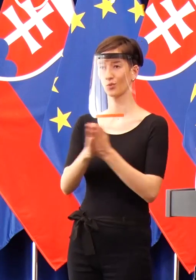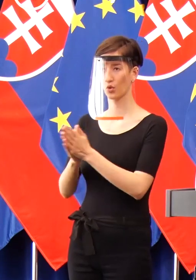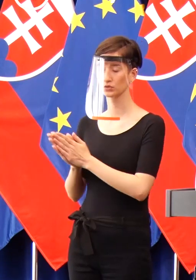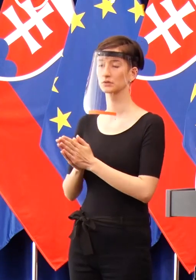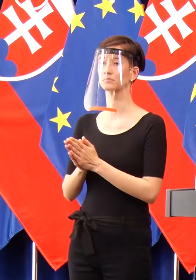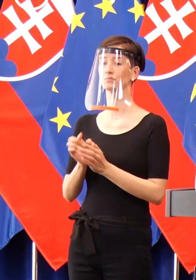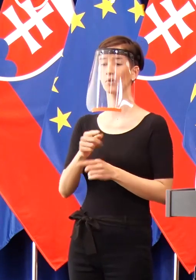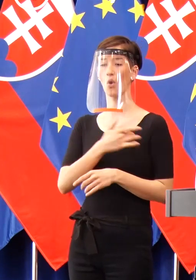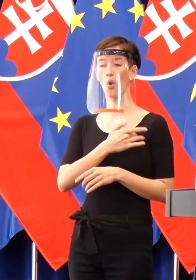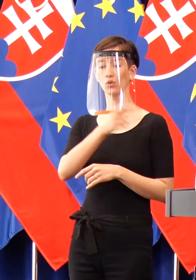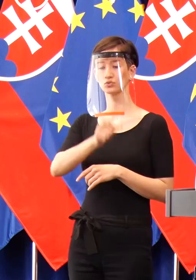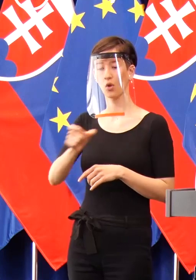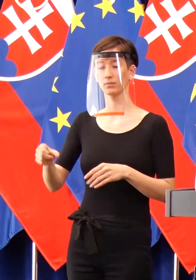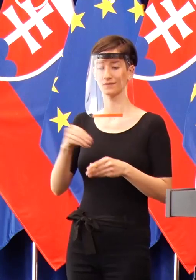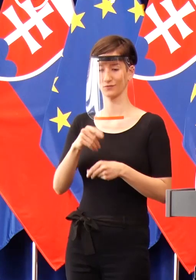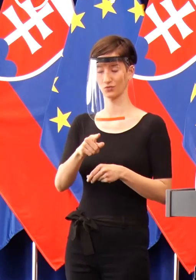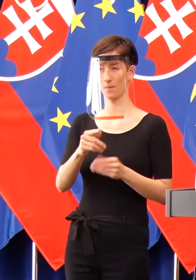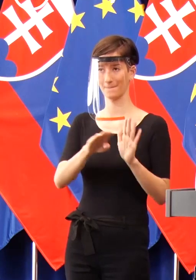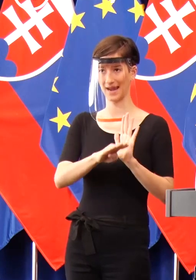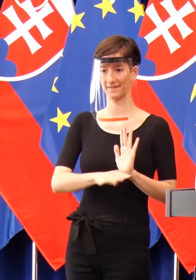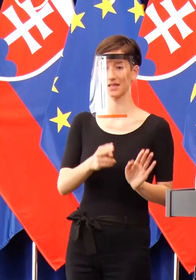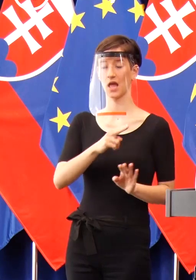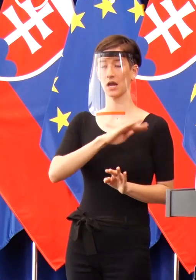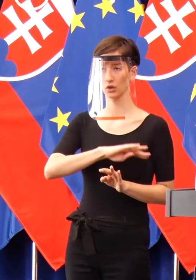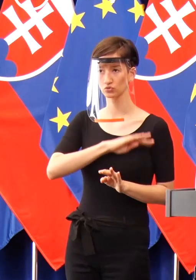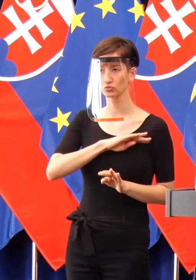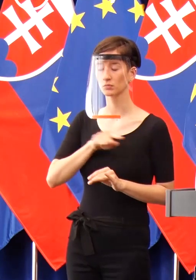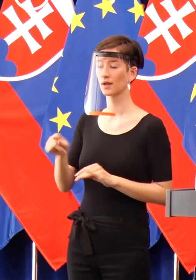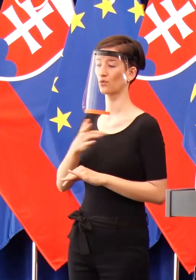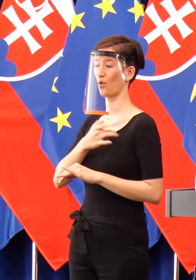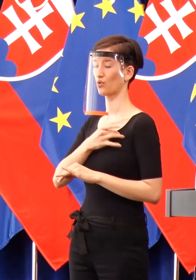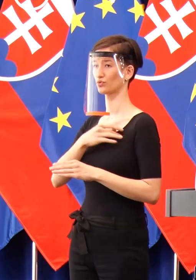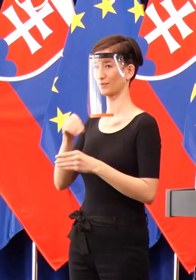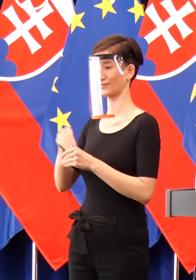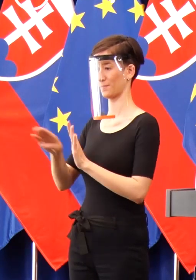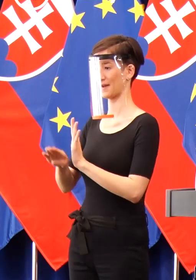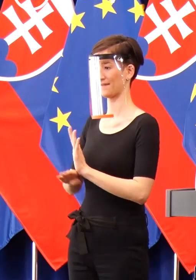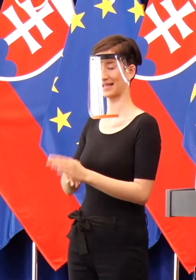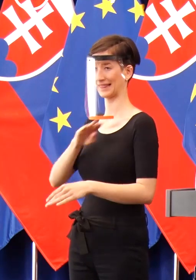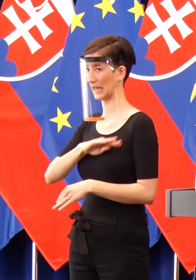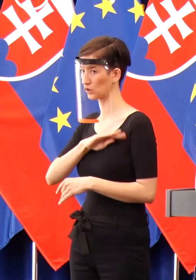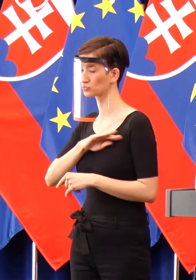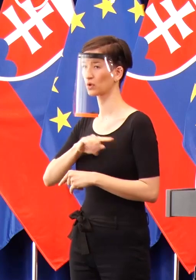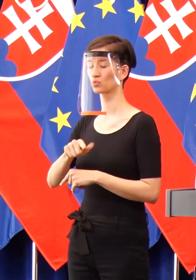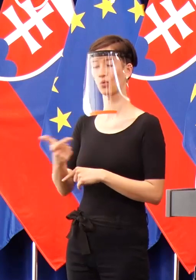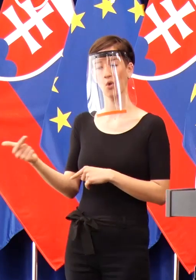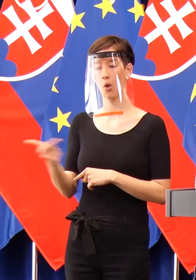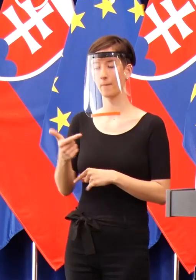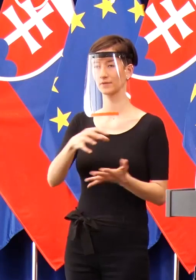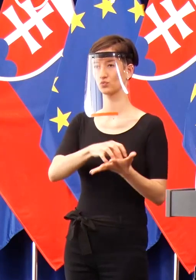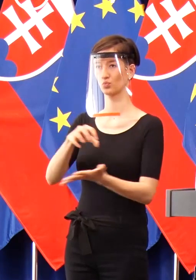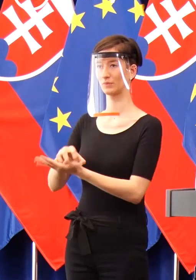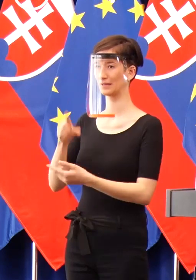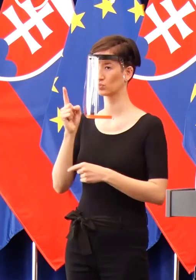ich rešpektujete, skúsme naozaj na základe týchto výsledkov. Máme dvakrát viac pozitívne testovaných, ako sme mali